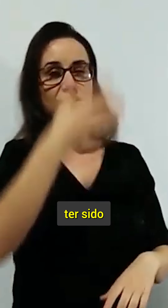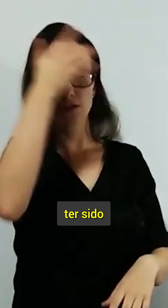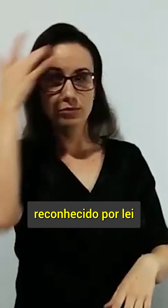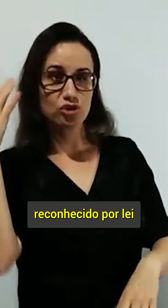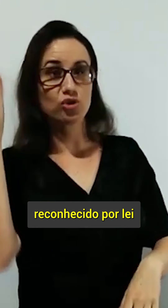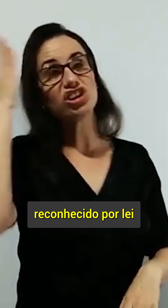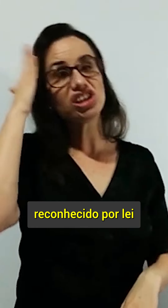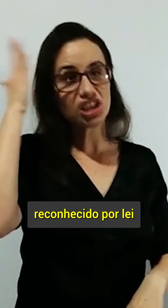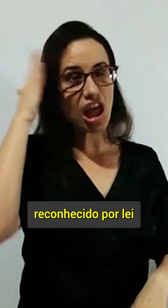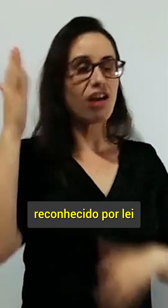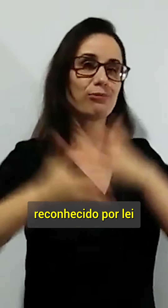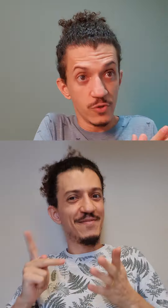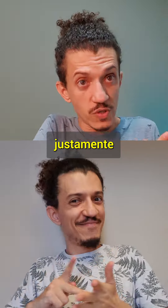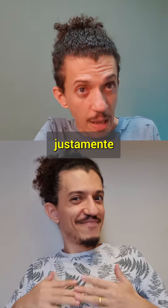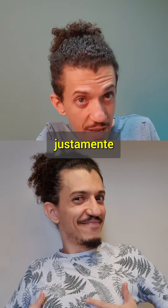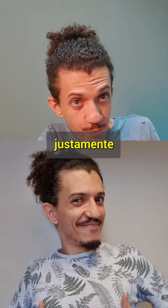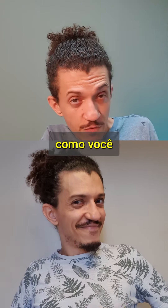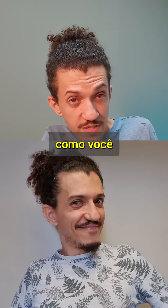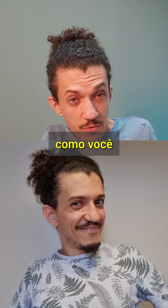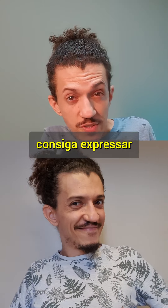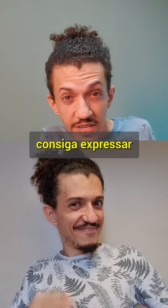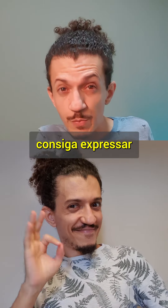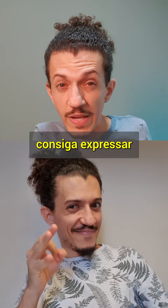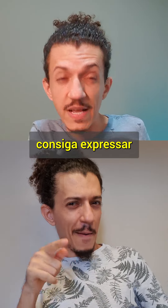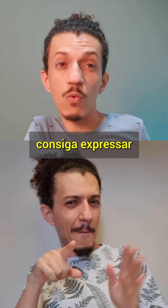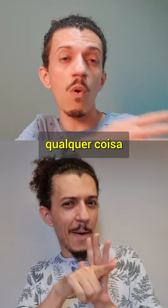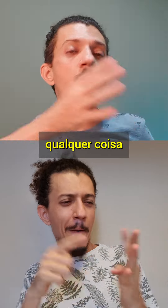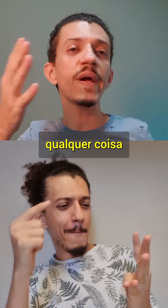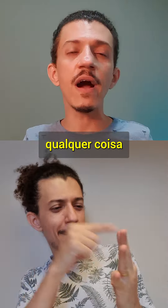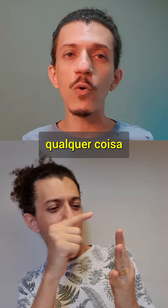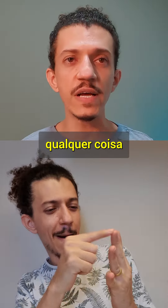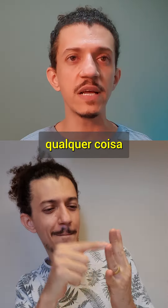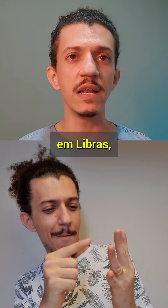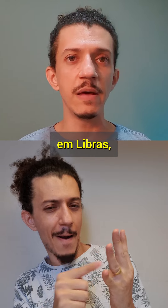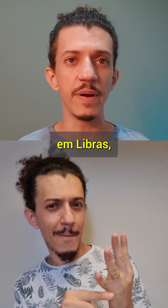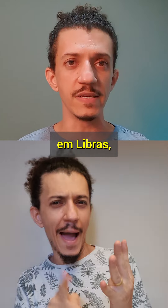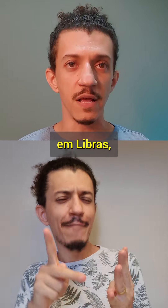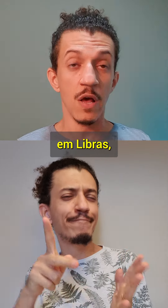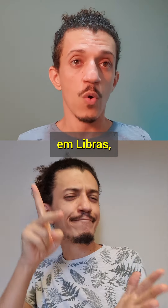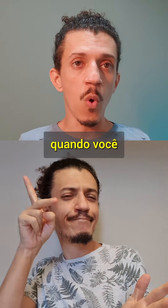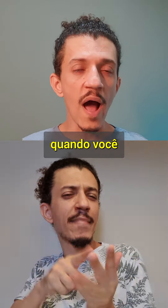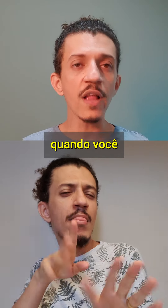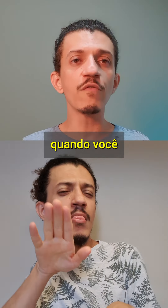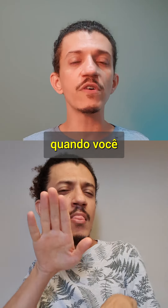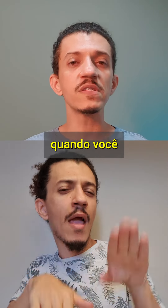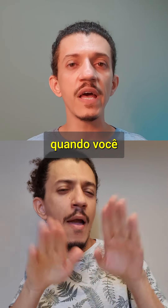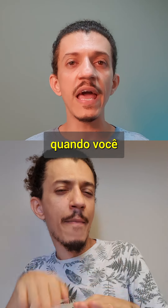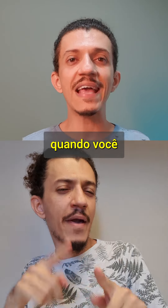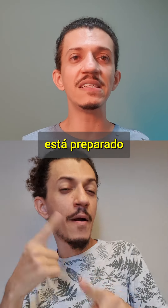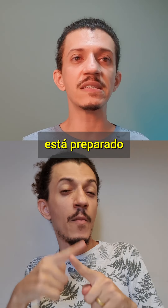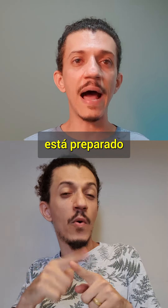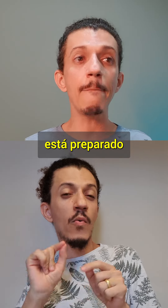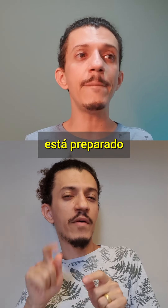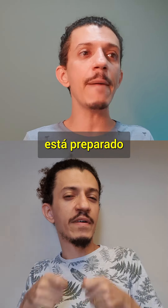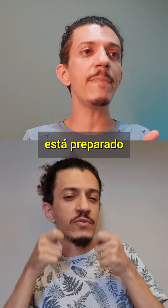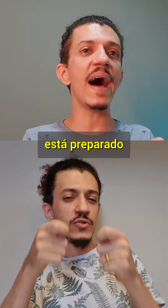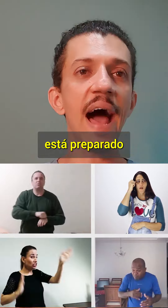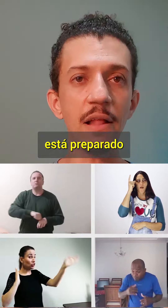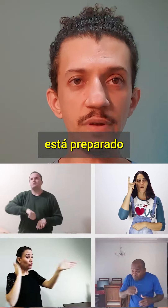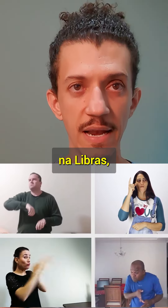sido reconhecida por lei, justamente por você conseguir expressar qualquer coisa em Libras, quando você está preparado